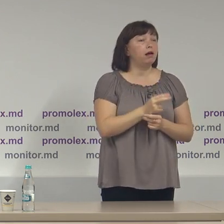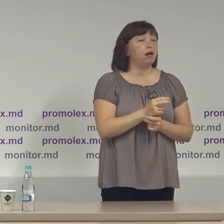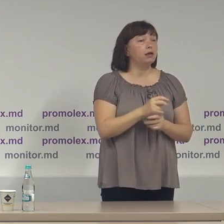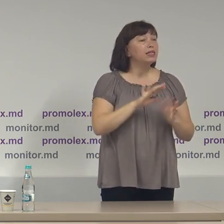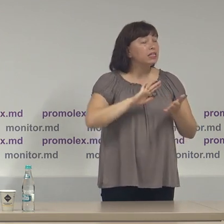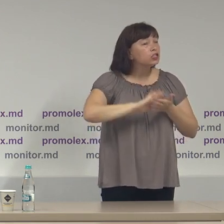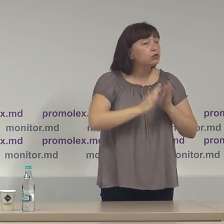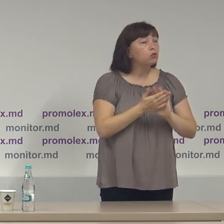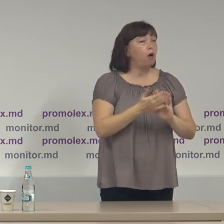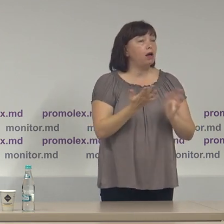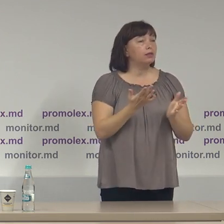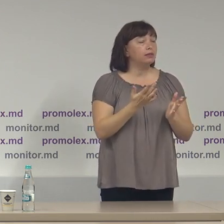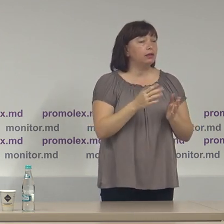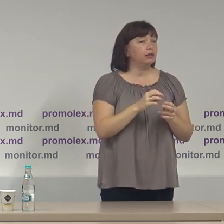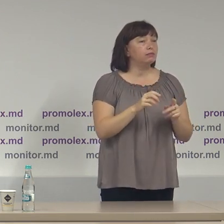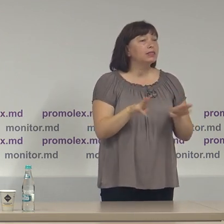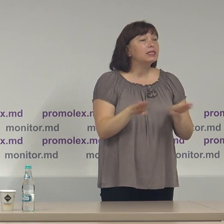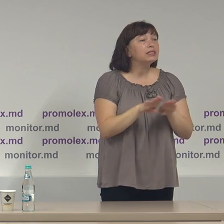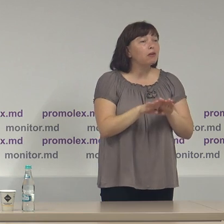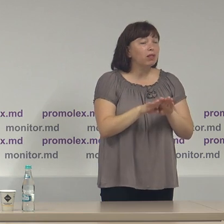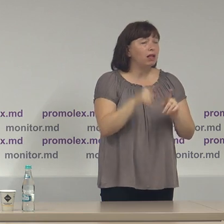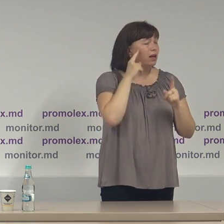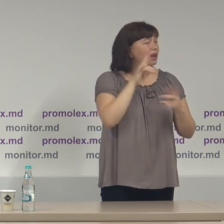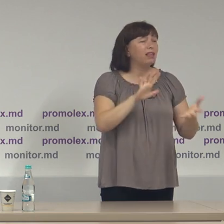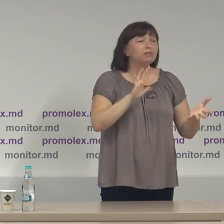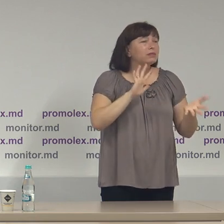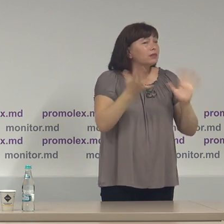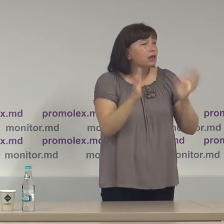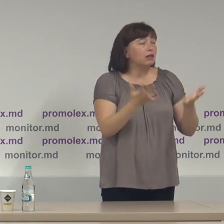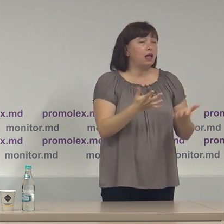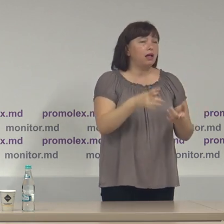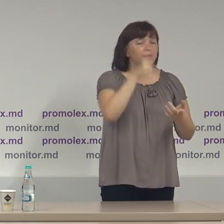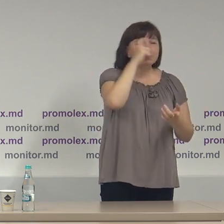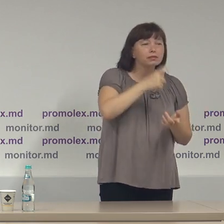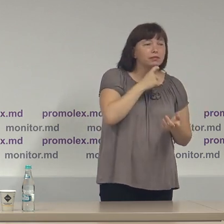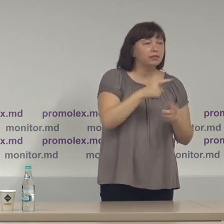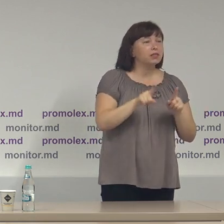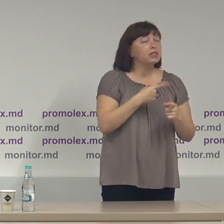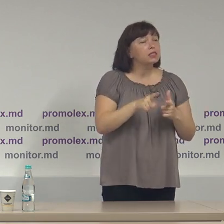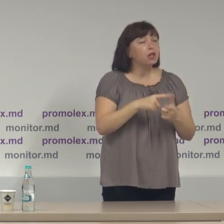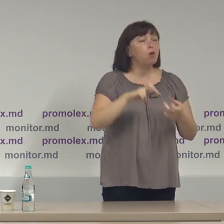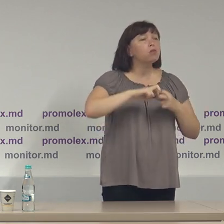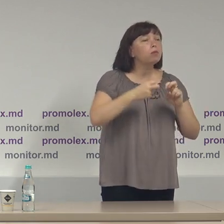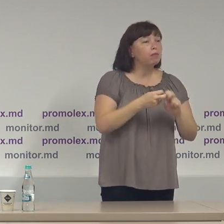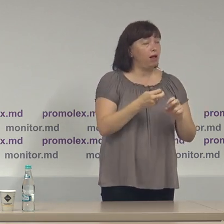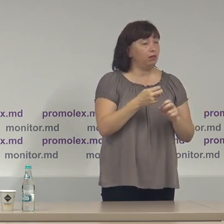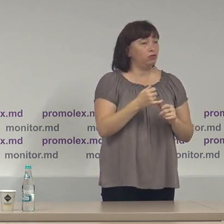situații similare, neclare, incerte sau problematice pentru viitor.